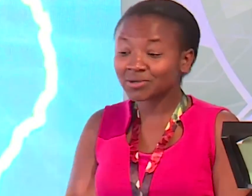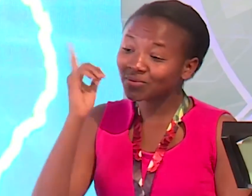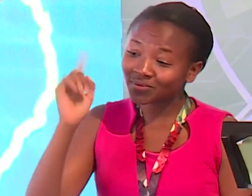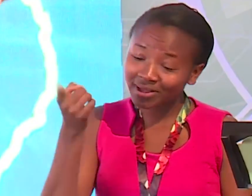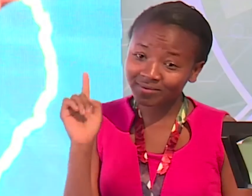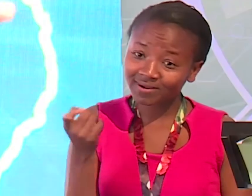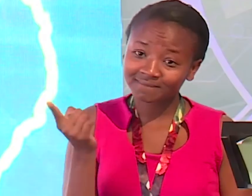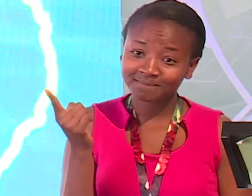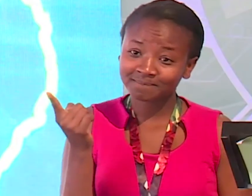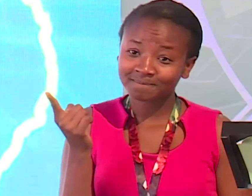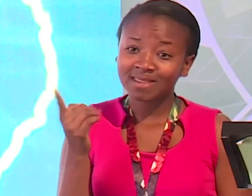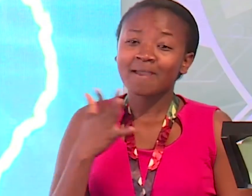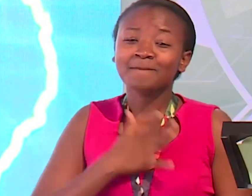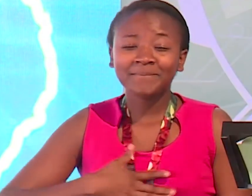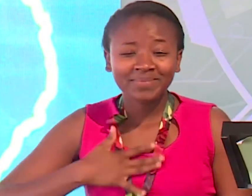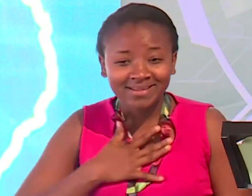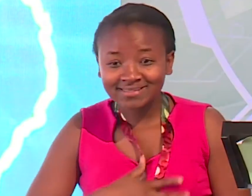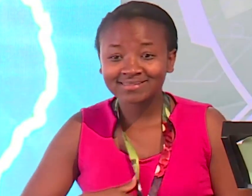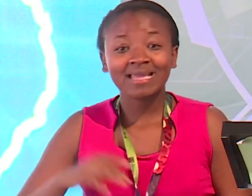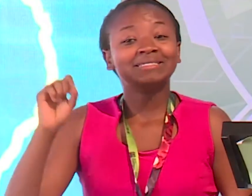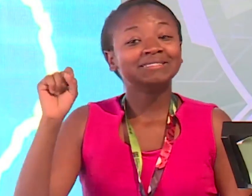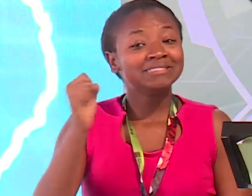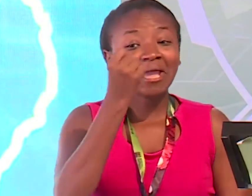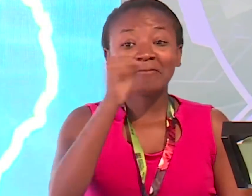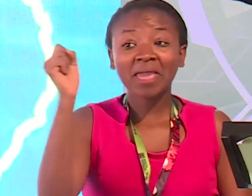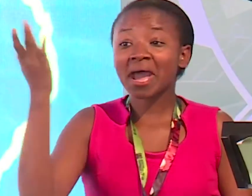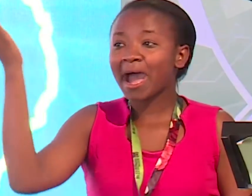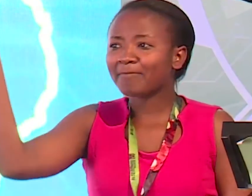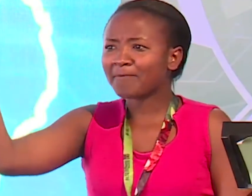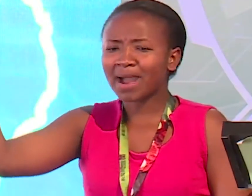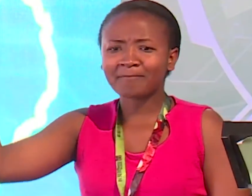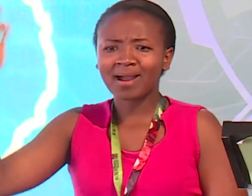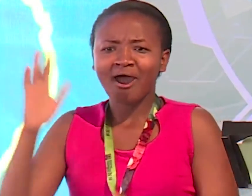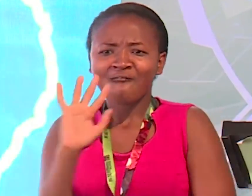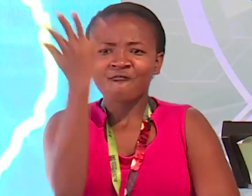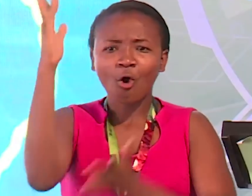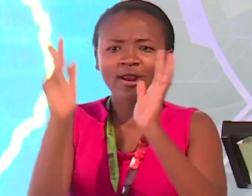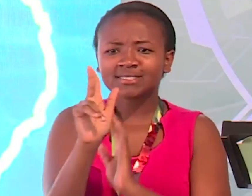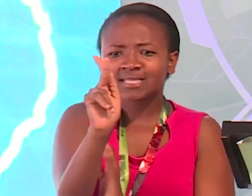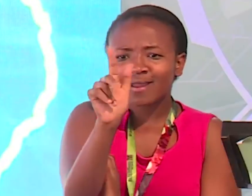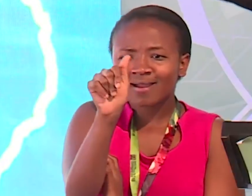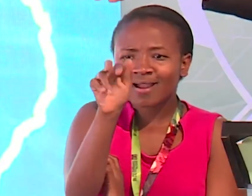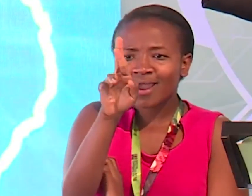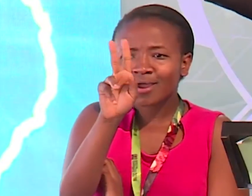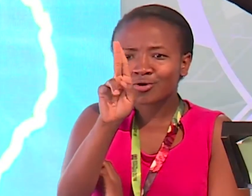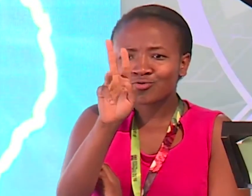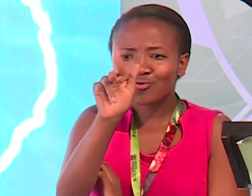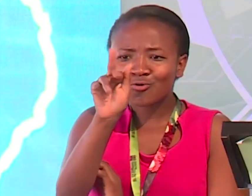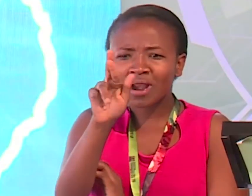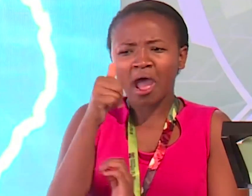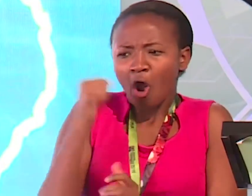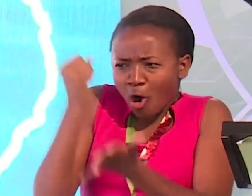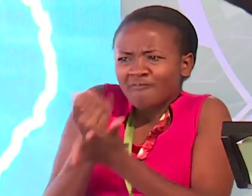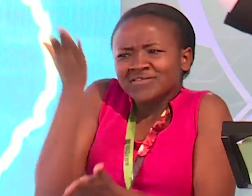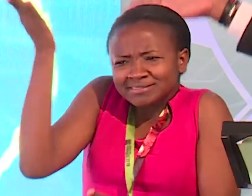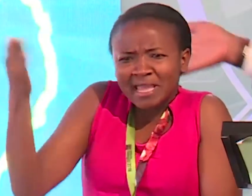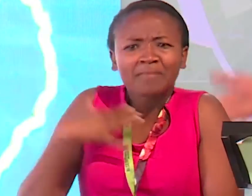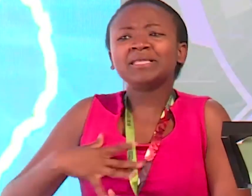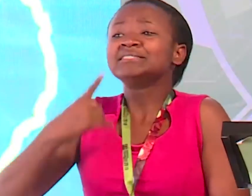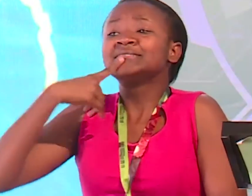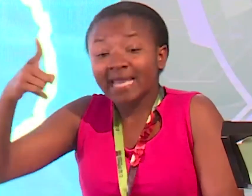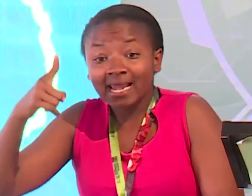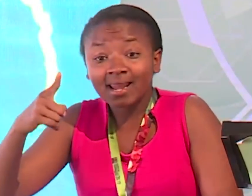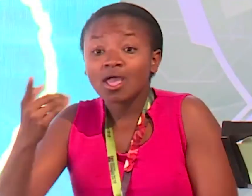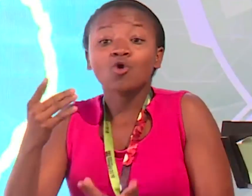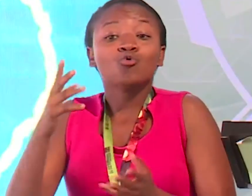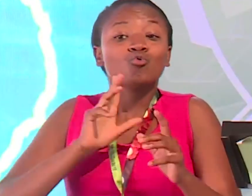Wewe Tembea Hapa Hapa Karuda forest Hapa Offices Hiko hapo Kuenda Kila useme uhuru kile ya